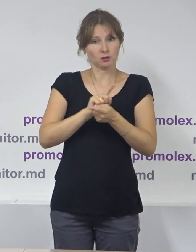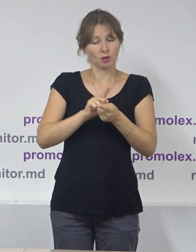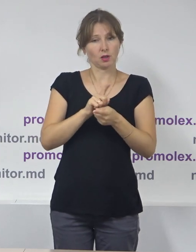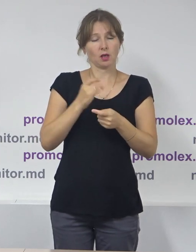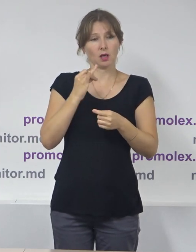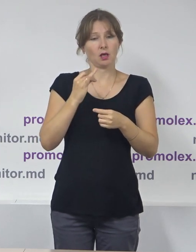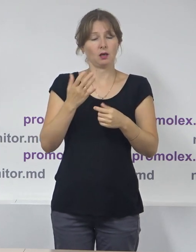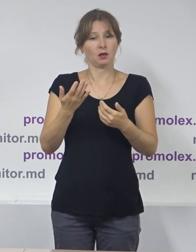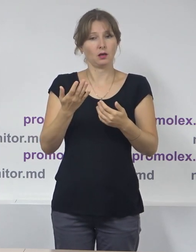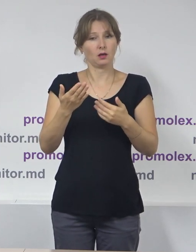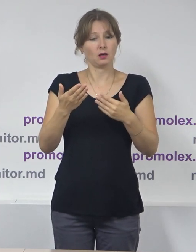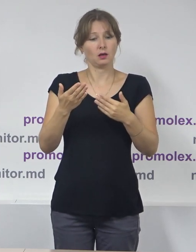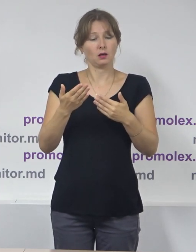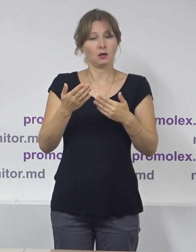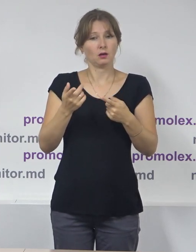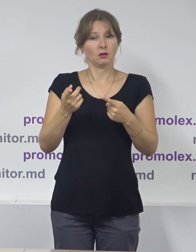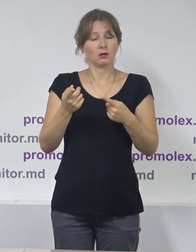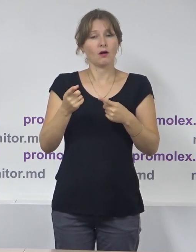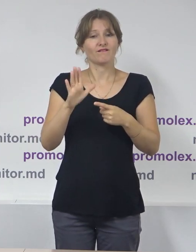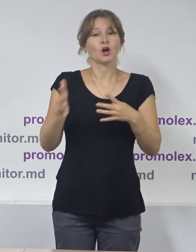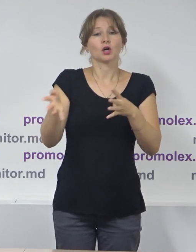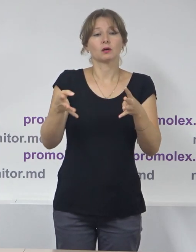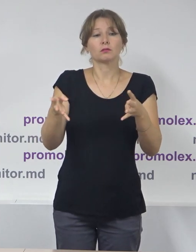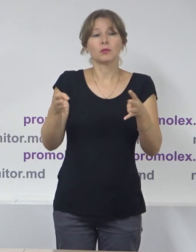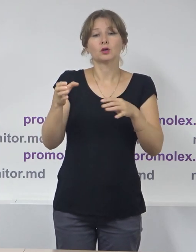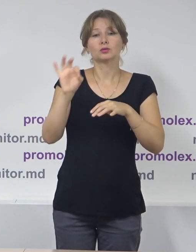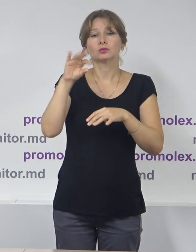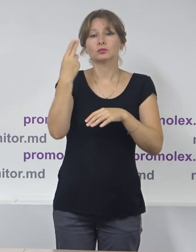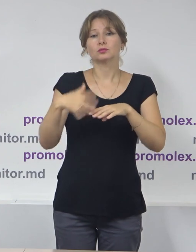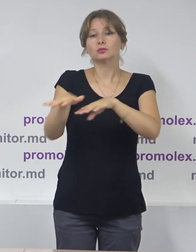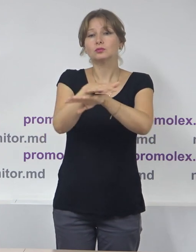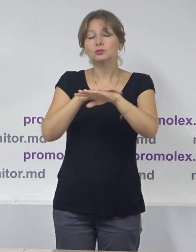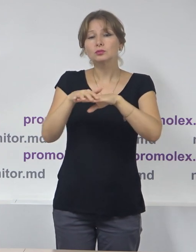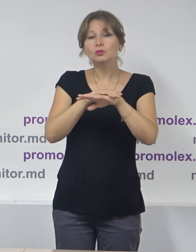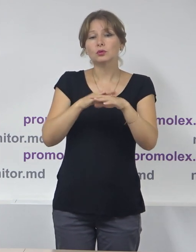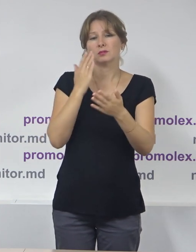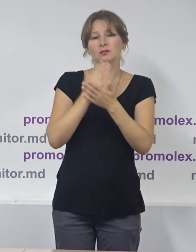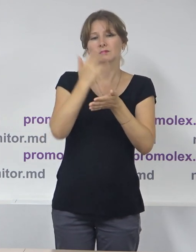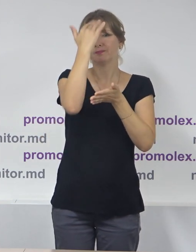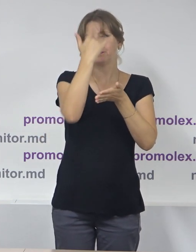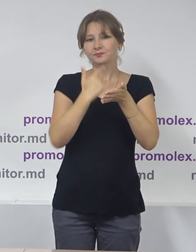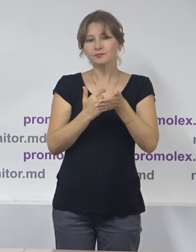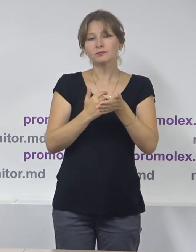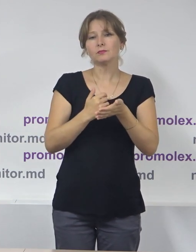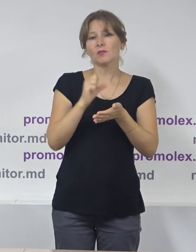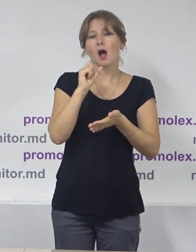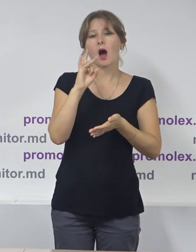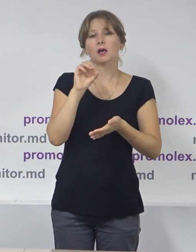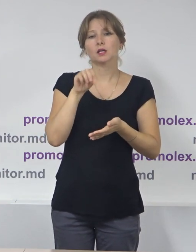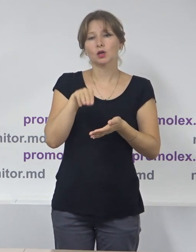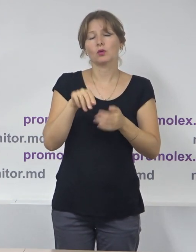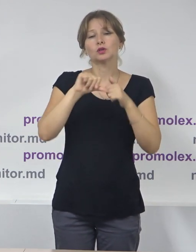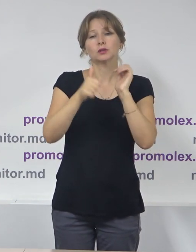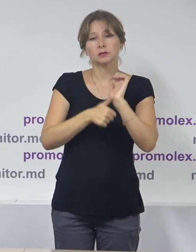problematic și discutat amendament în societate a fost cel de la litera E al liniatul 2, articolul 16,